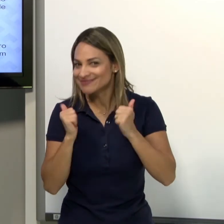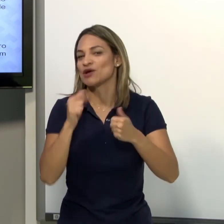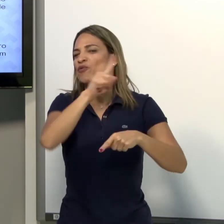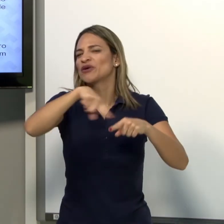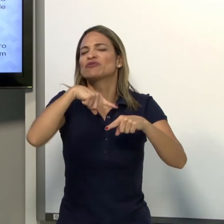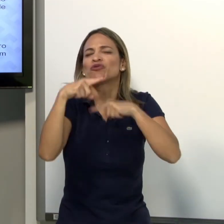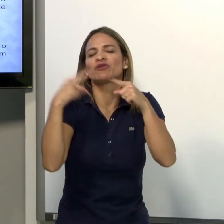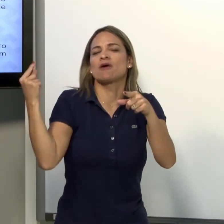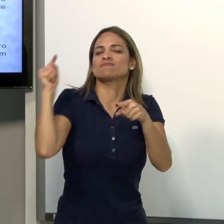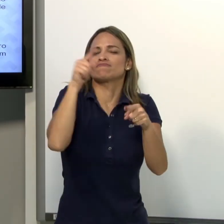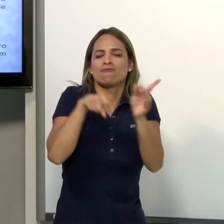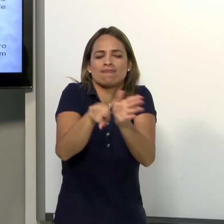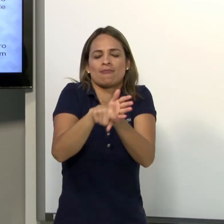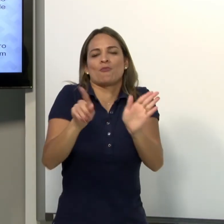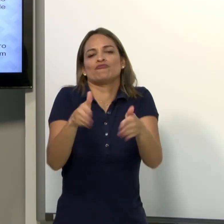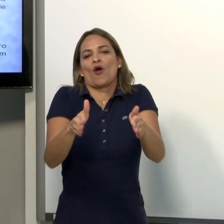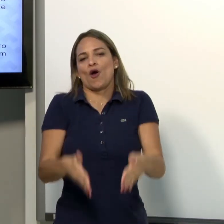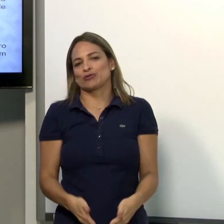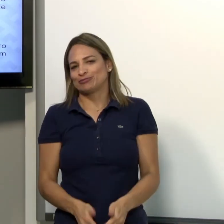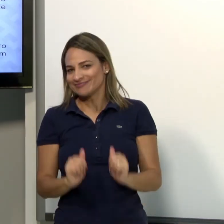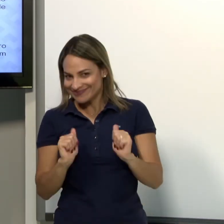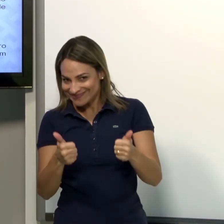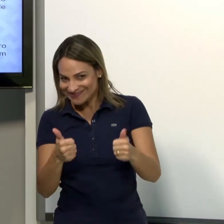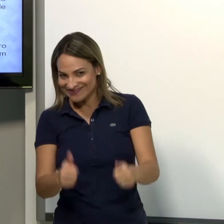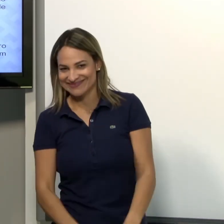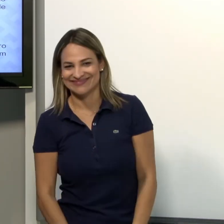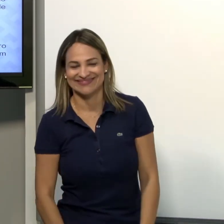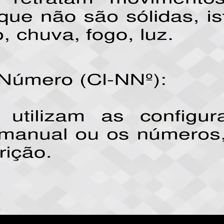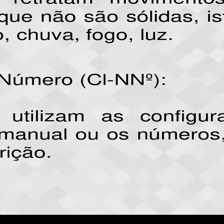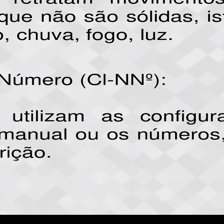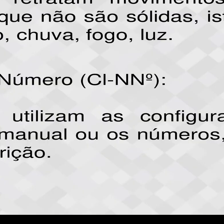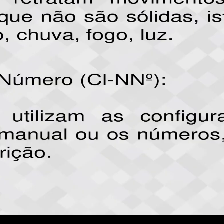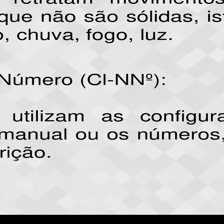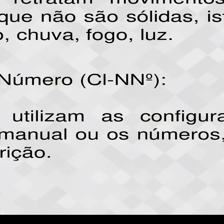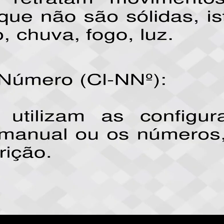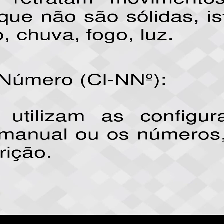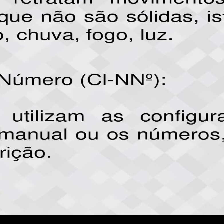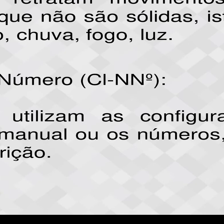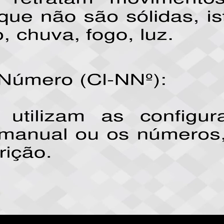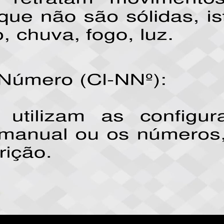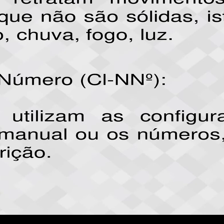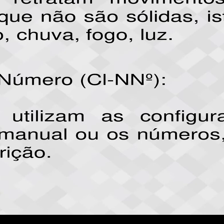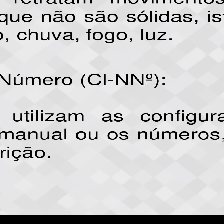cachorros. Eu posso usar esse sinal. Então, depois eu quero que vocês participem também do fórum, dando opiniões.